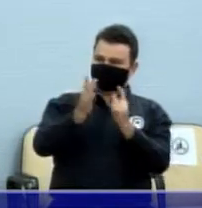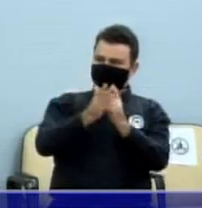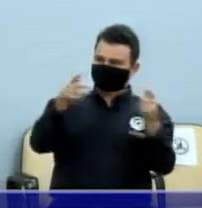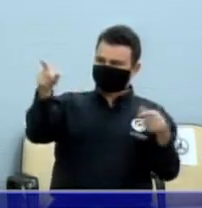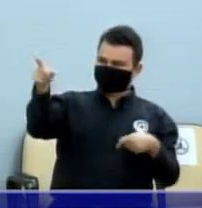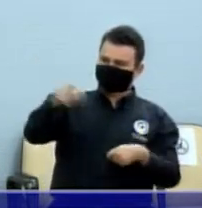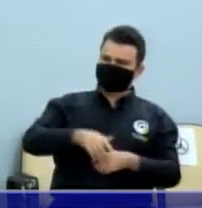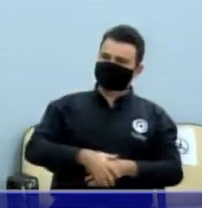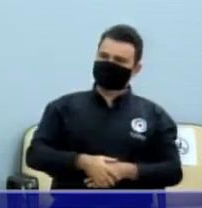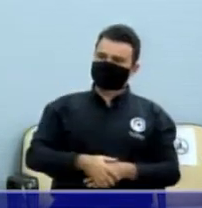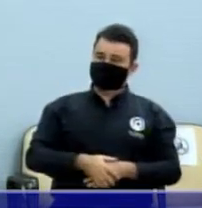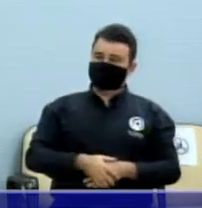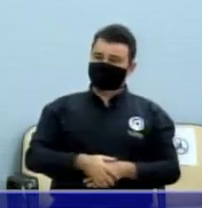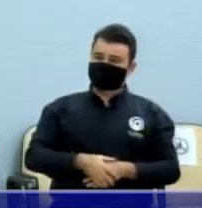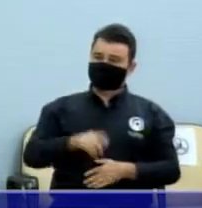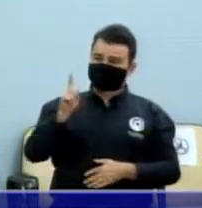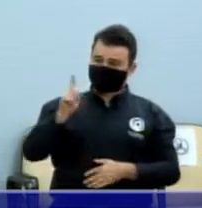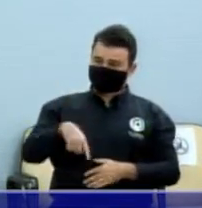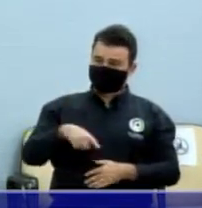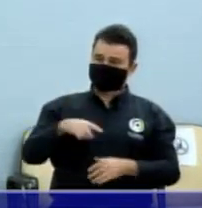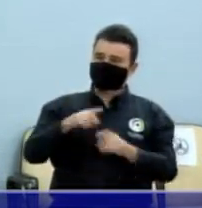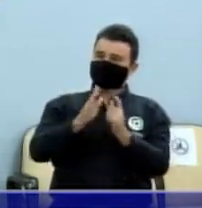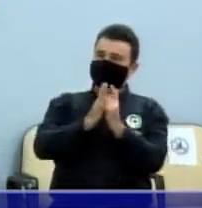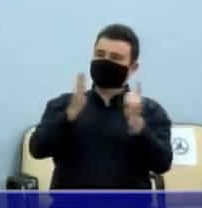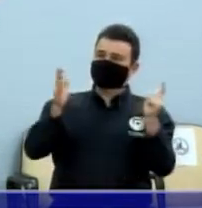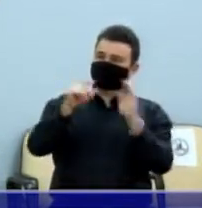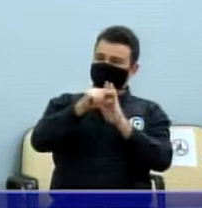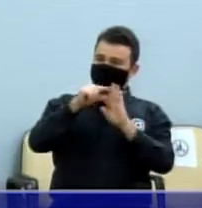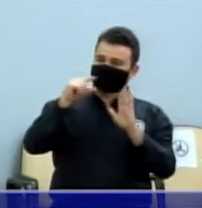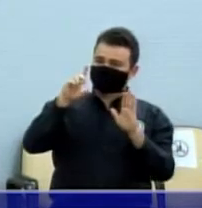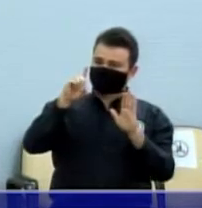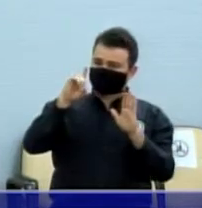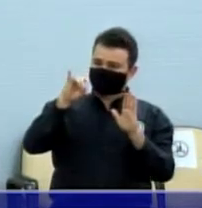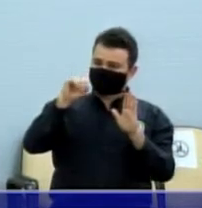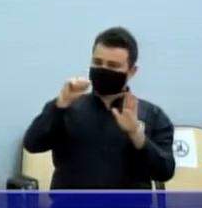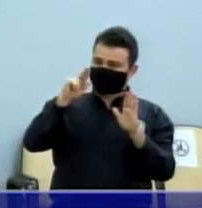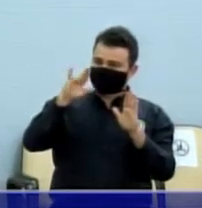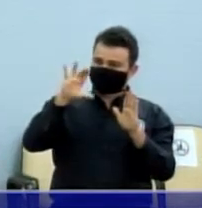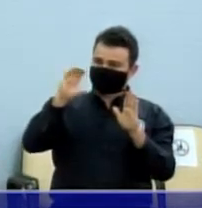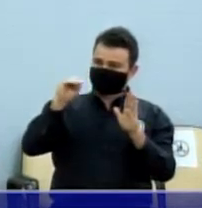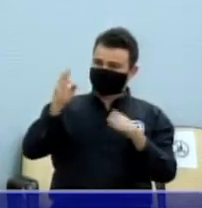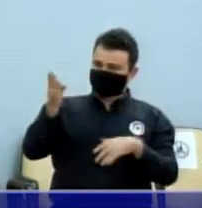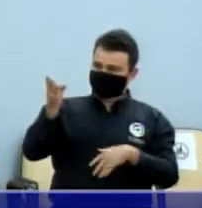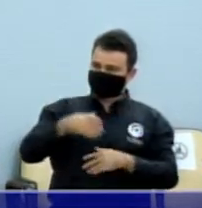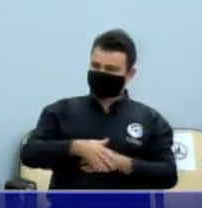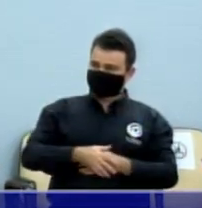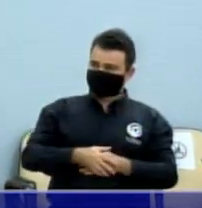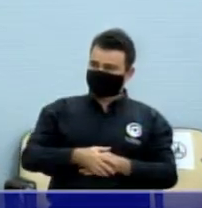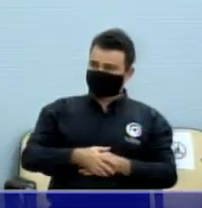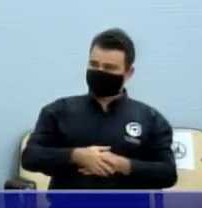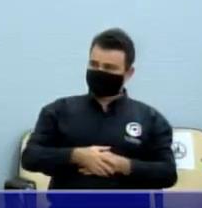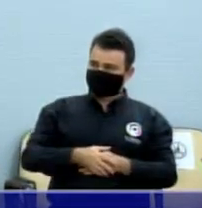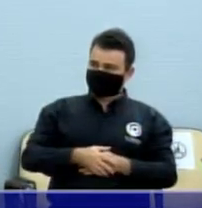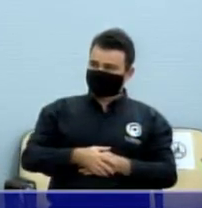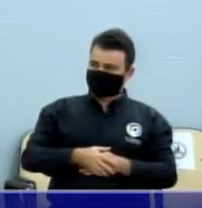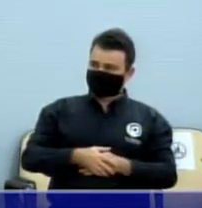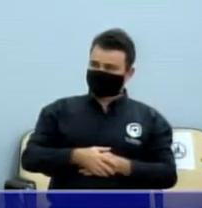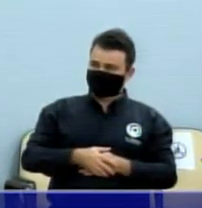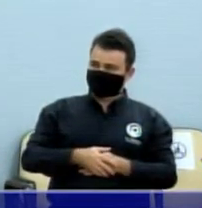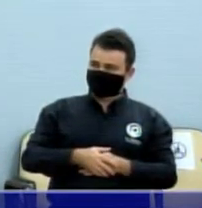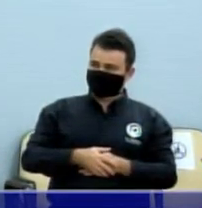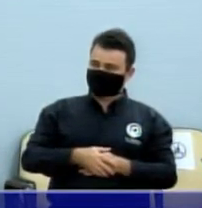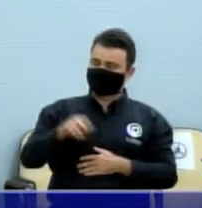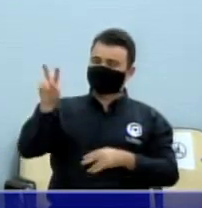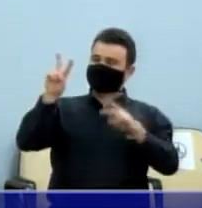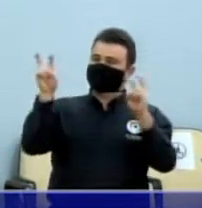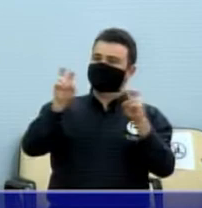É a notícia que o Jornal da Cidade, no caso, Diário da Região, publicou sofisma